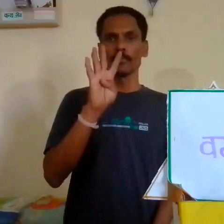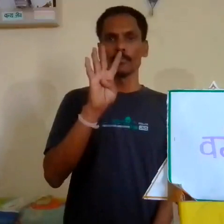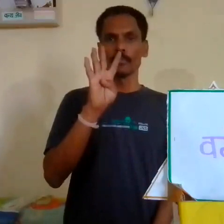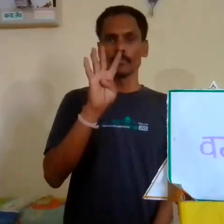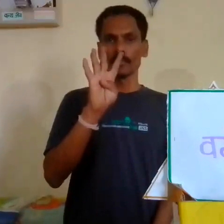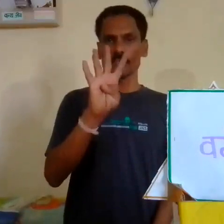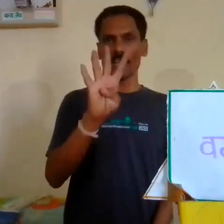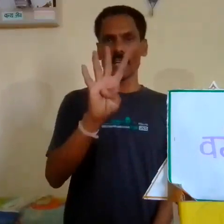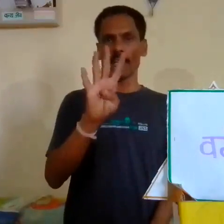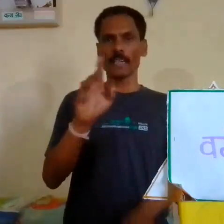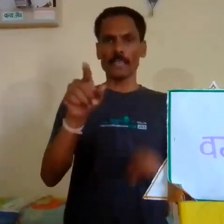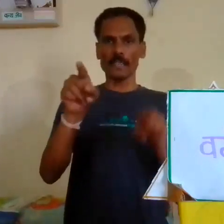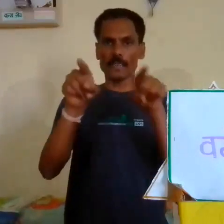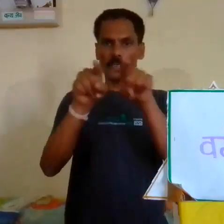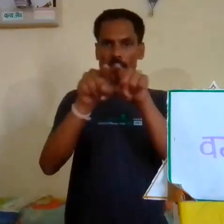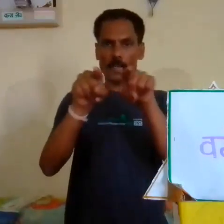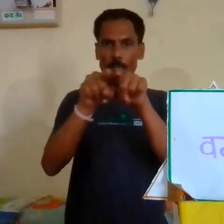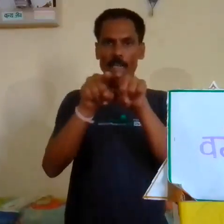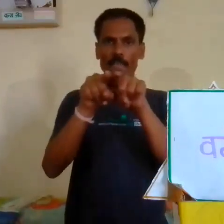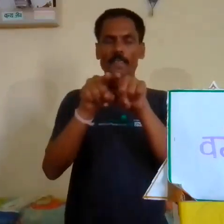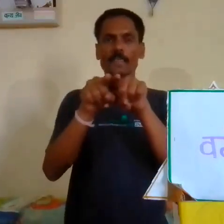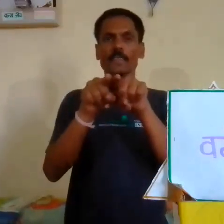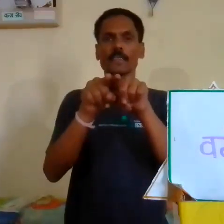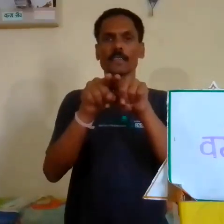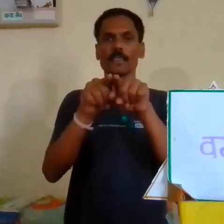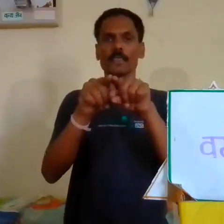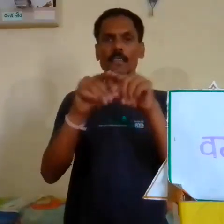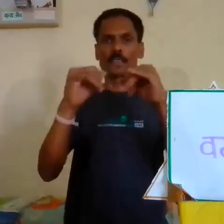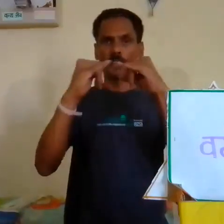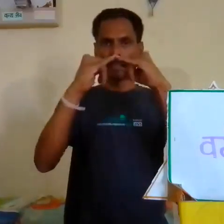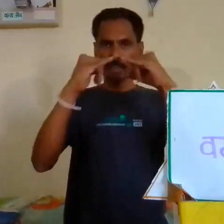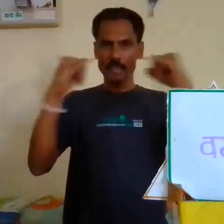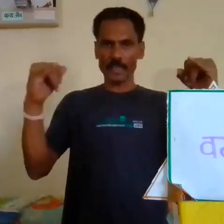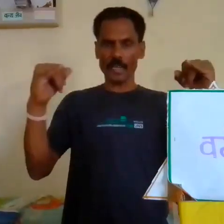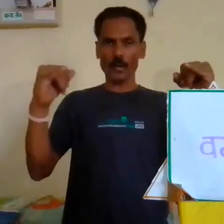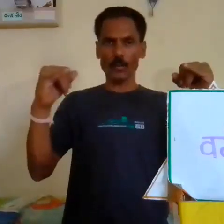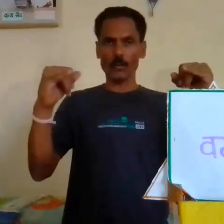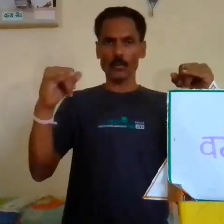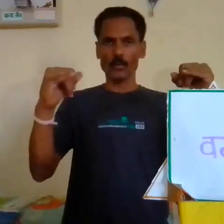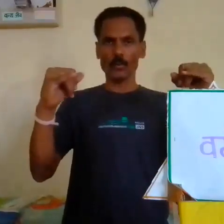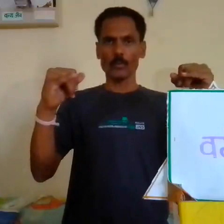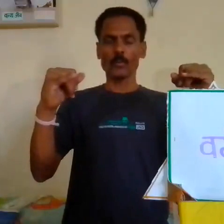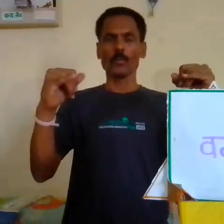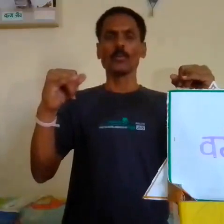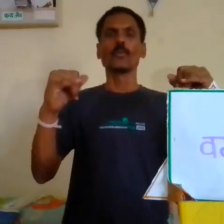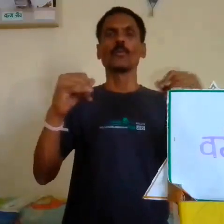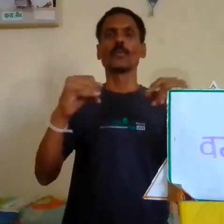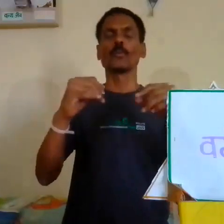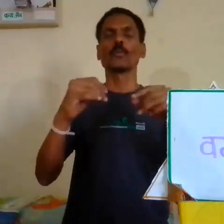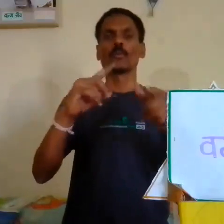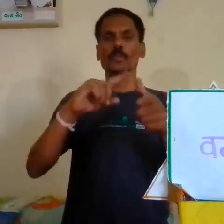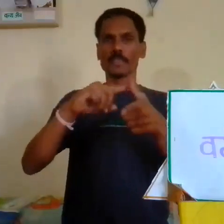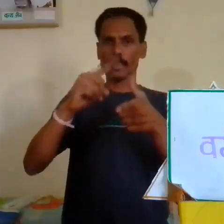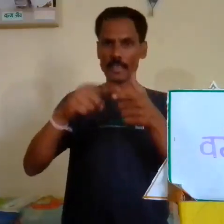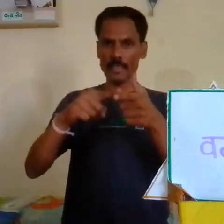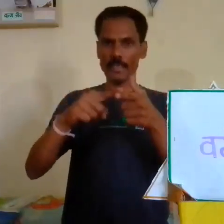चार समान रेखाओं से